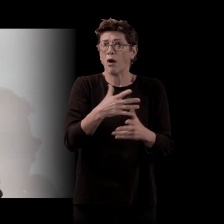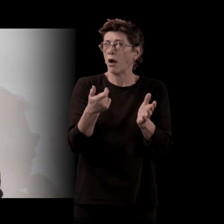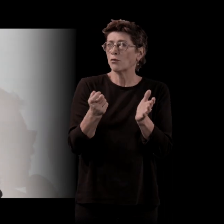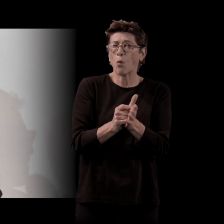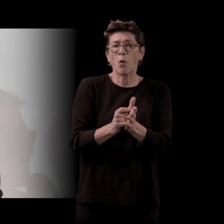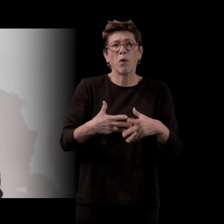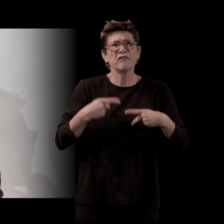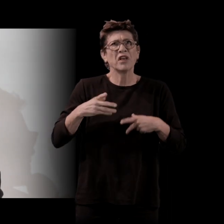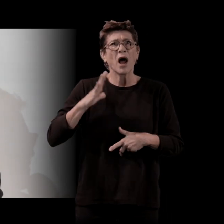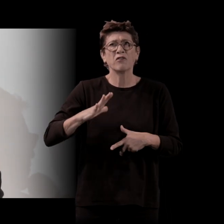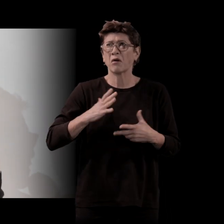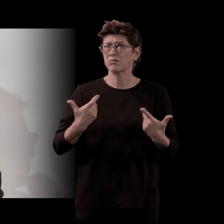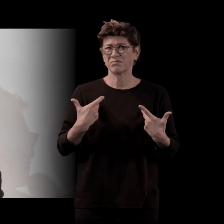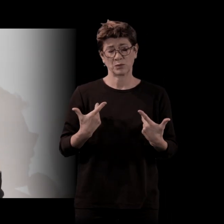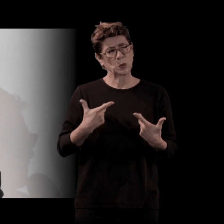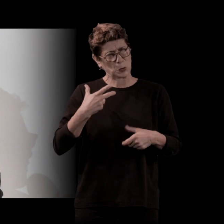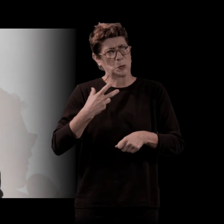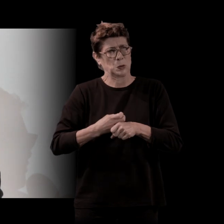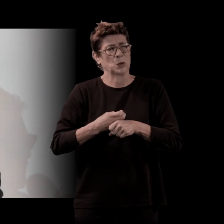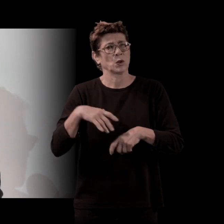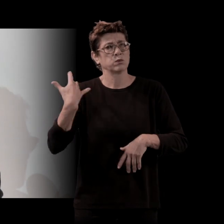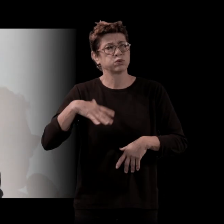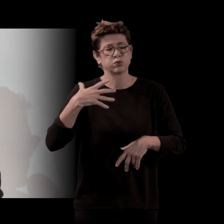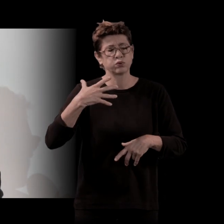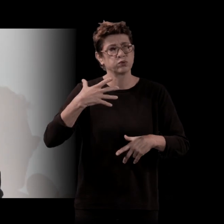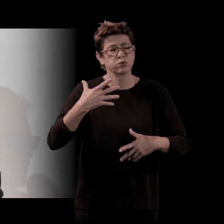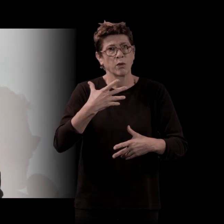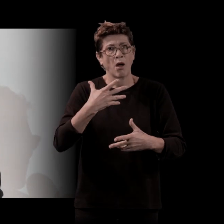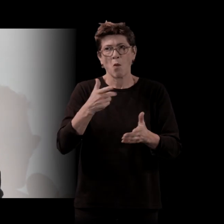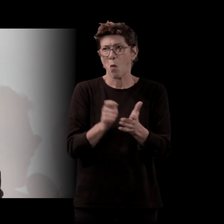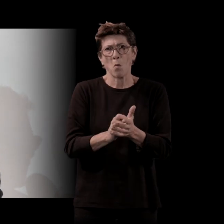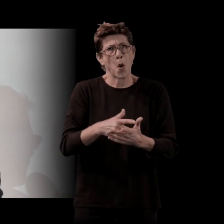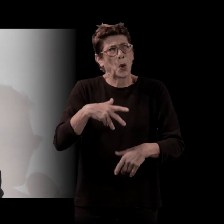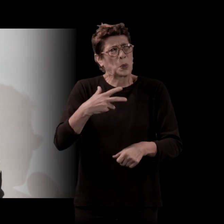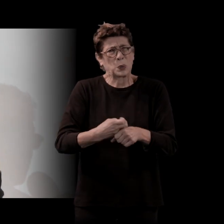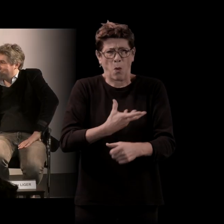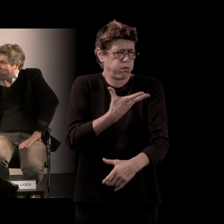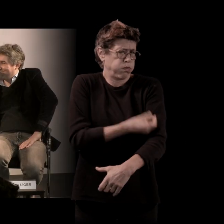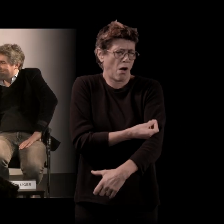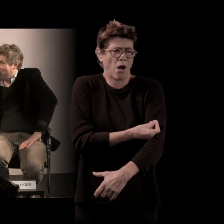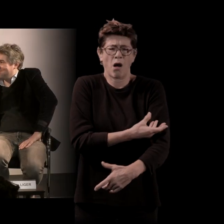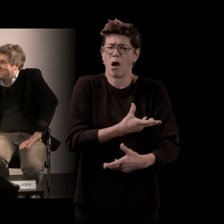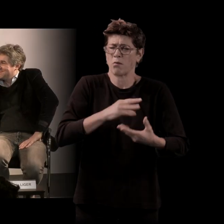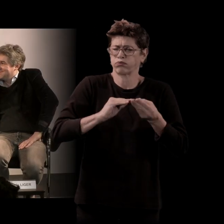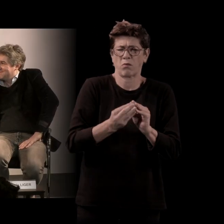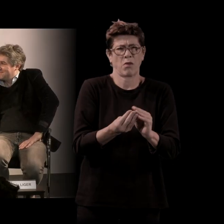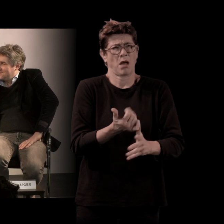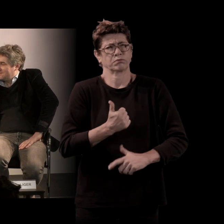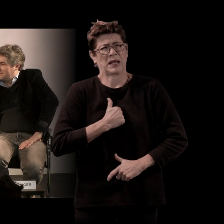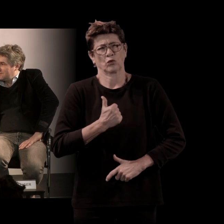dur quand même. Je faisais un burn-out. J'avais des problèmes personnels. que vous ne peut-être retrouver pas un peu plus tard dans votre roman. J'avais des problèmes personnels. Je